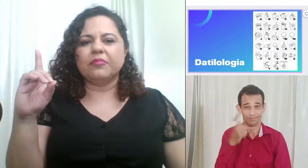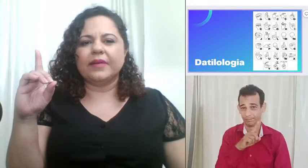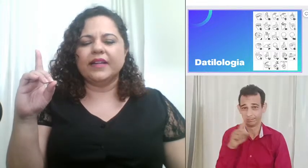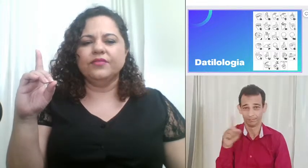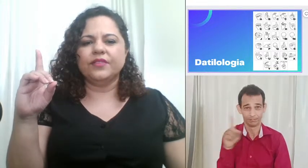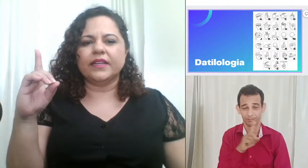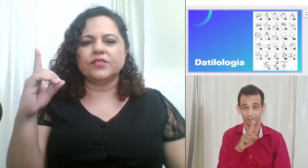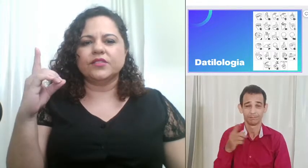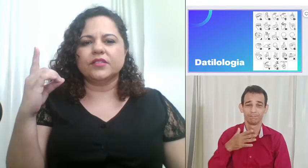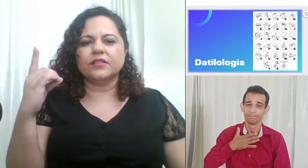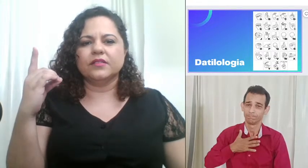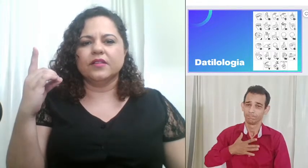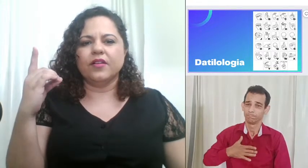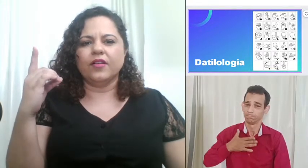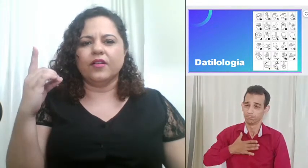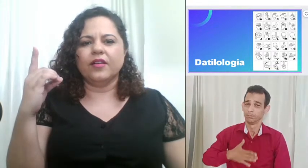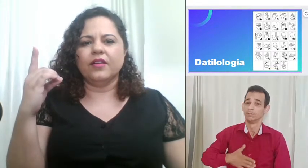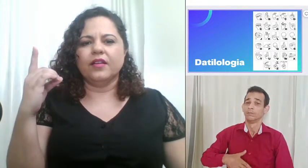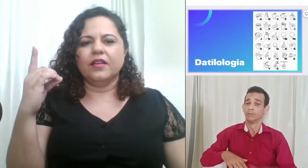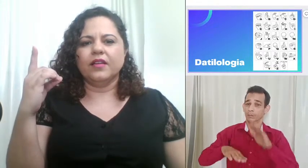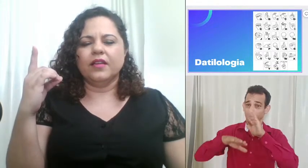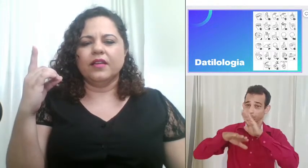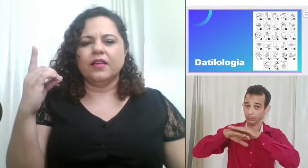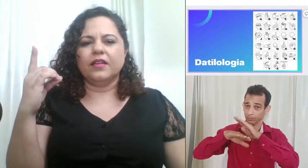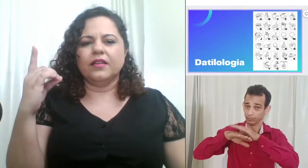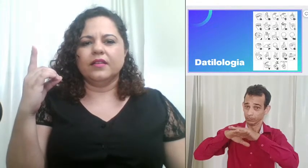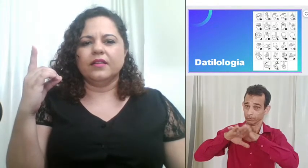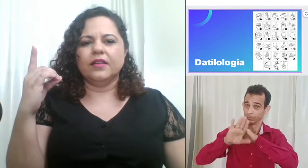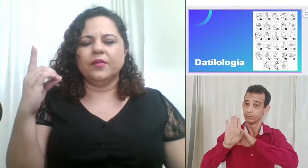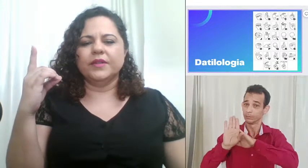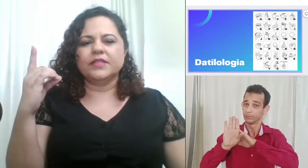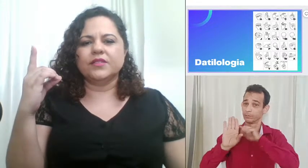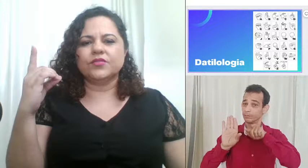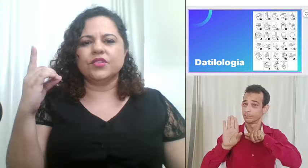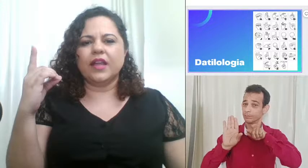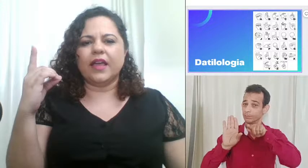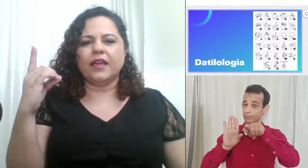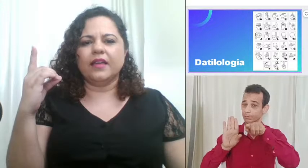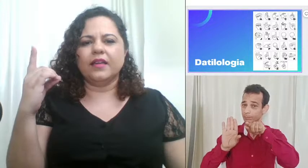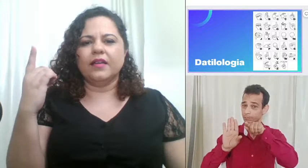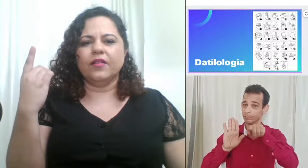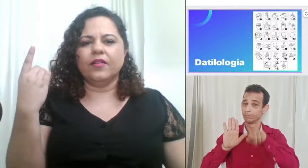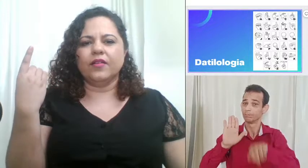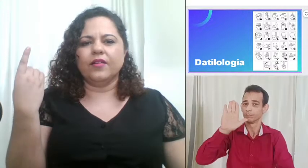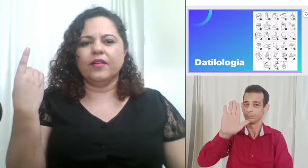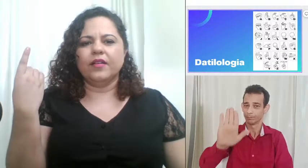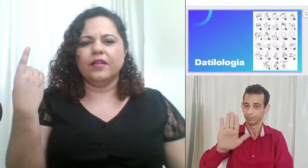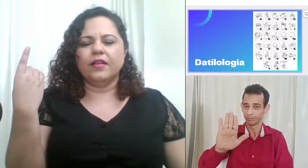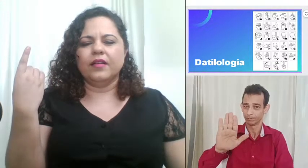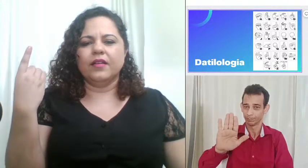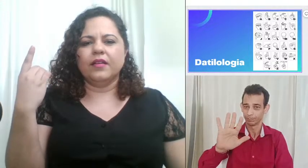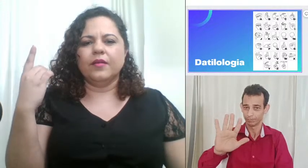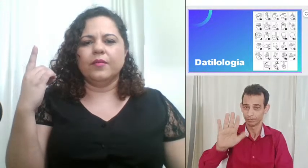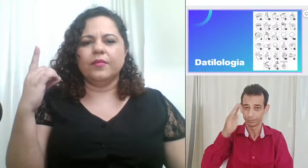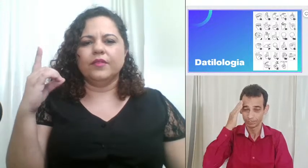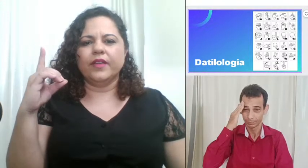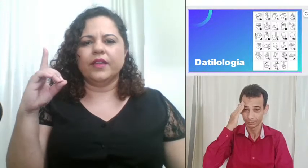para frente ó não preciso girar ó tá vendo